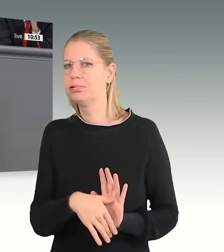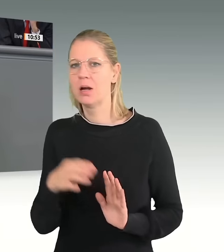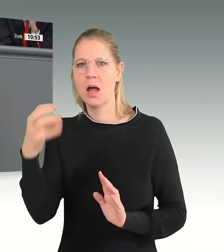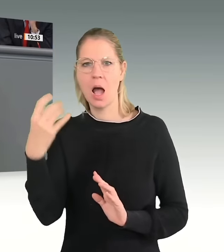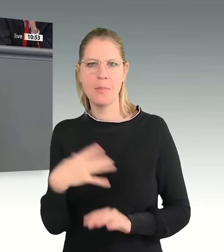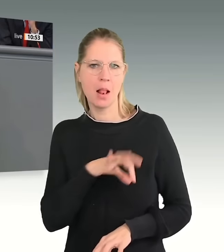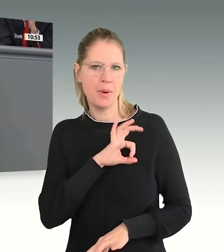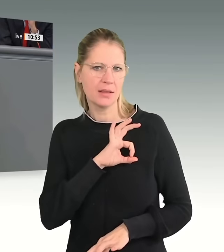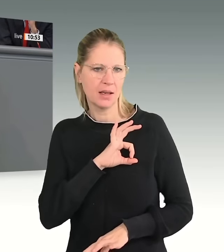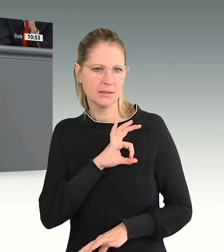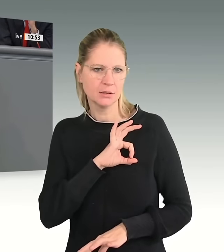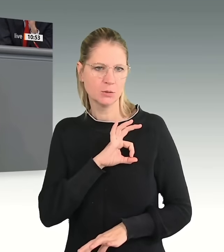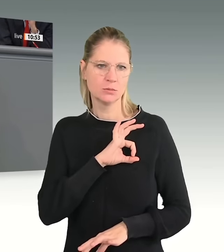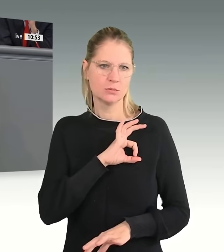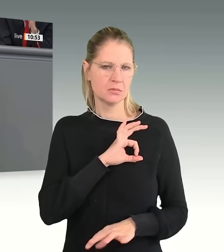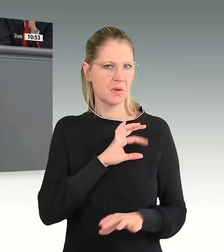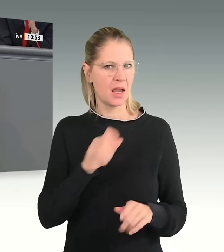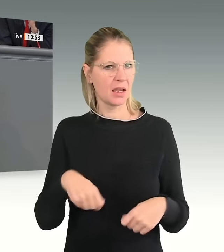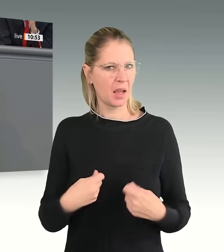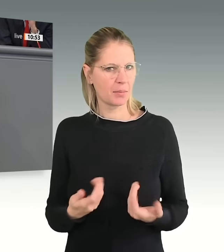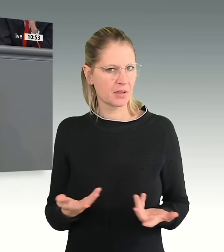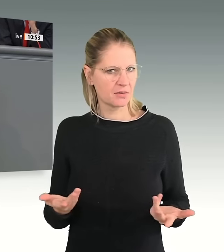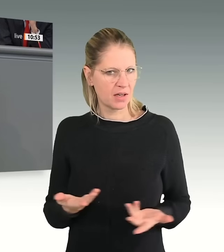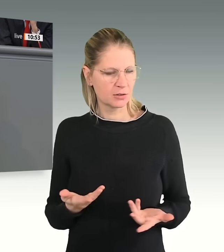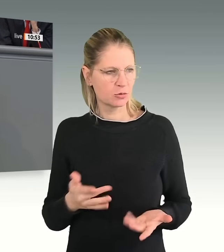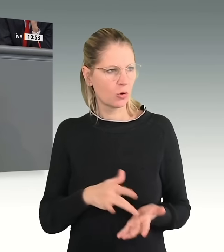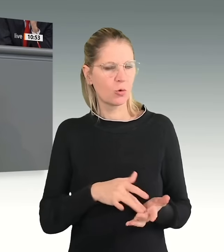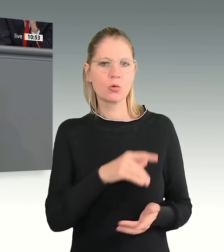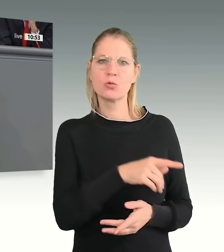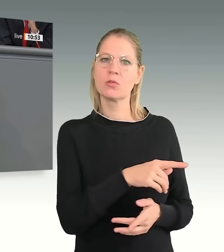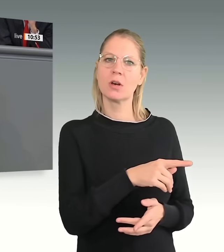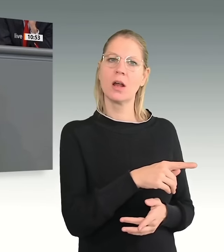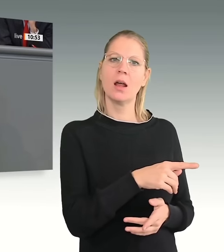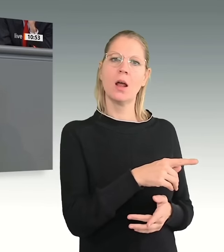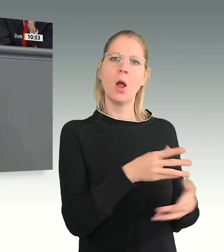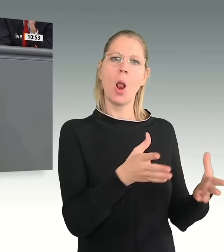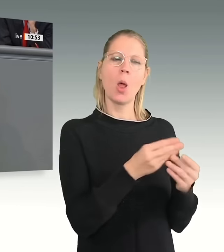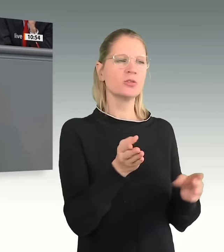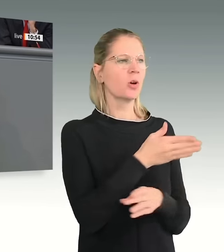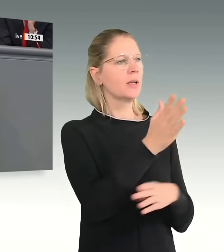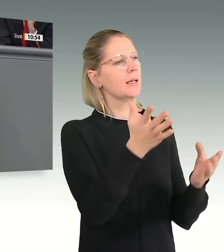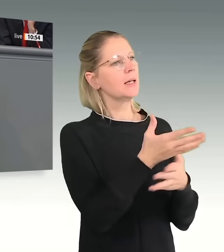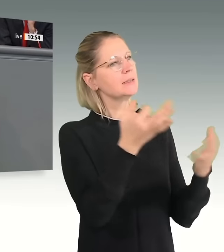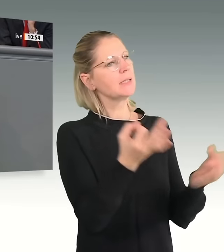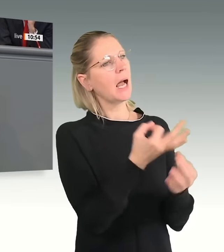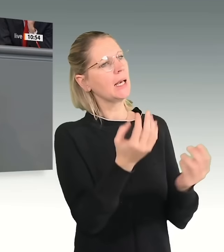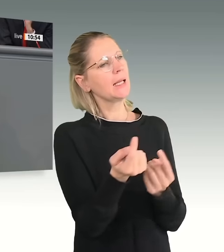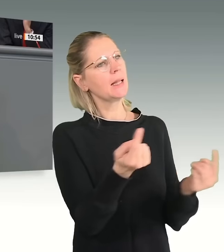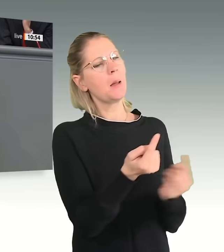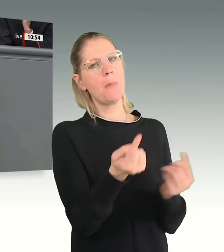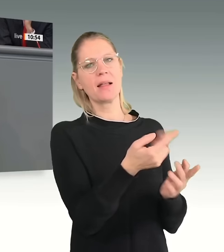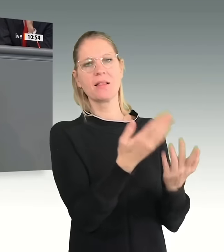sind nicht Ergebnis der lösungsorientierten und sachlichen Debatten der Union, die nichts anderes tut,